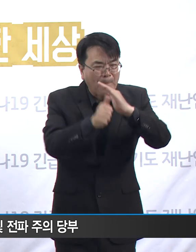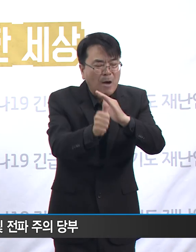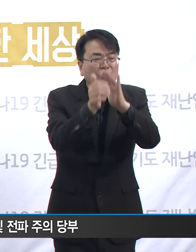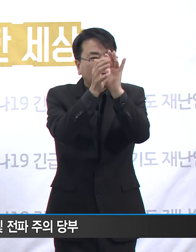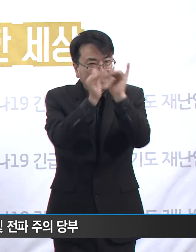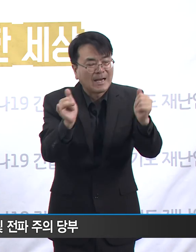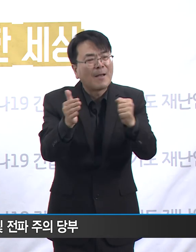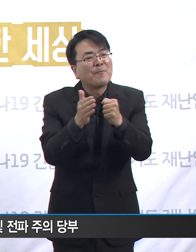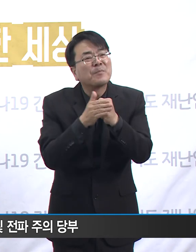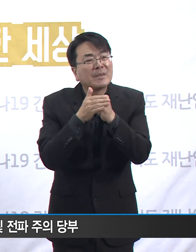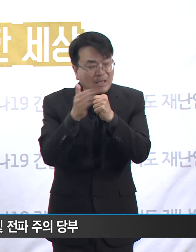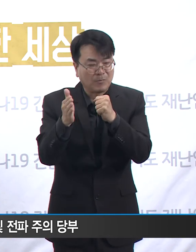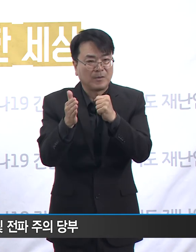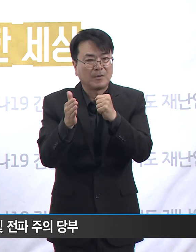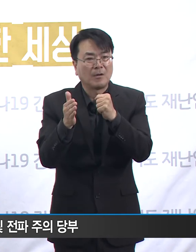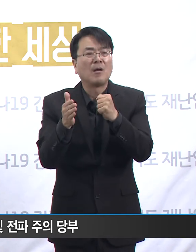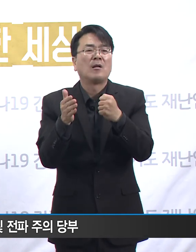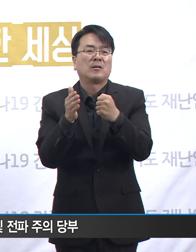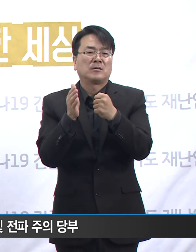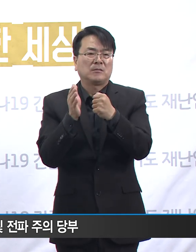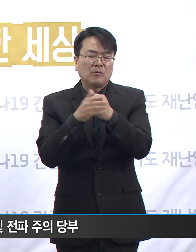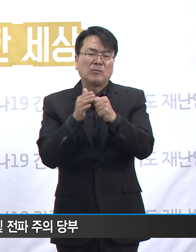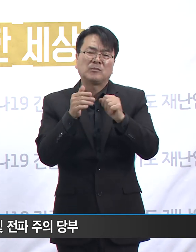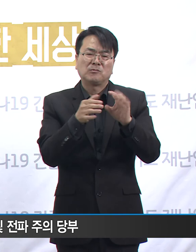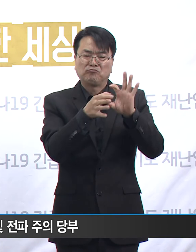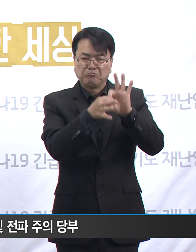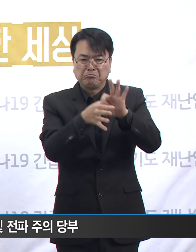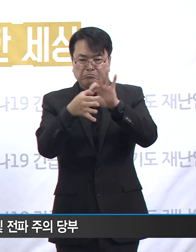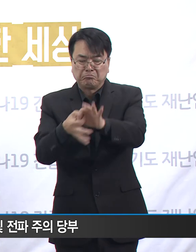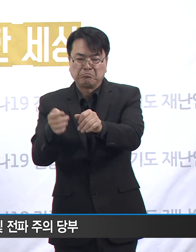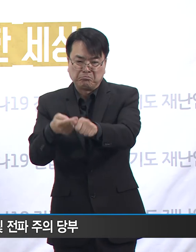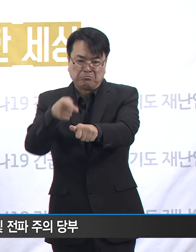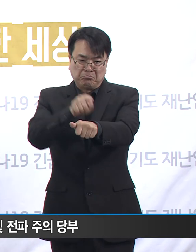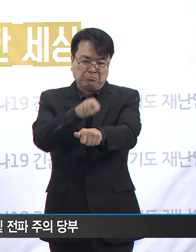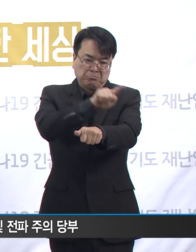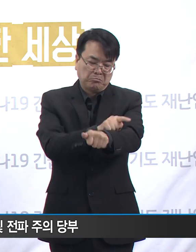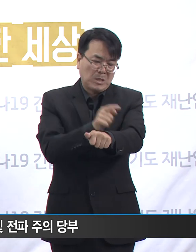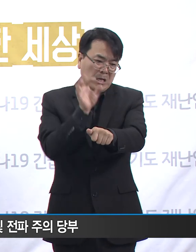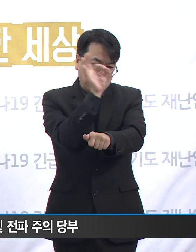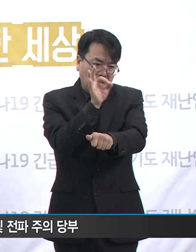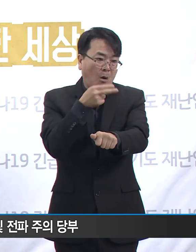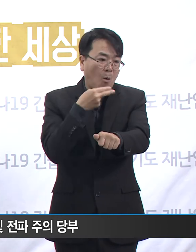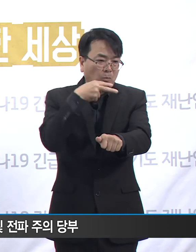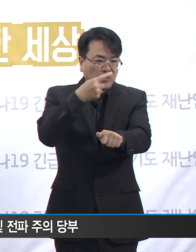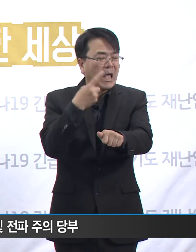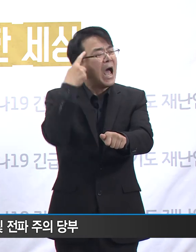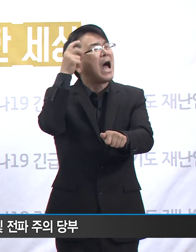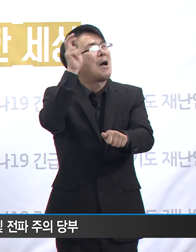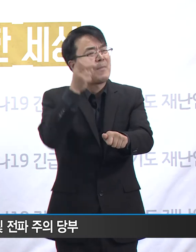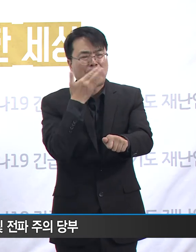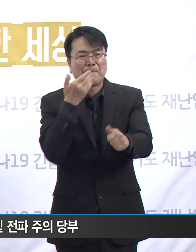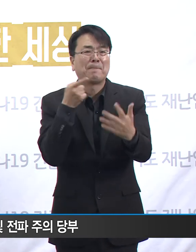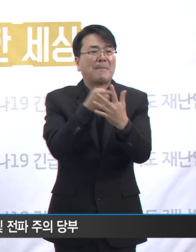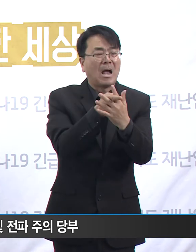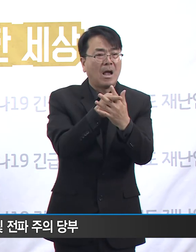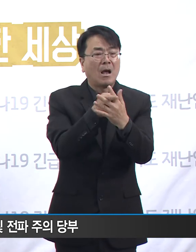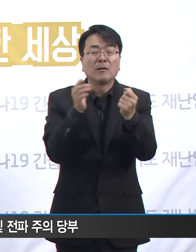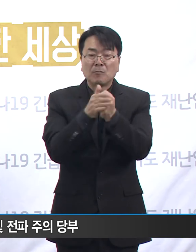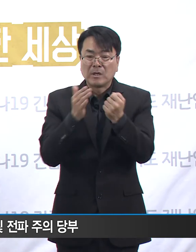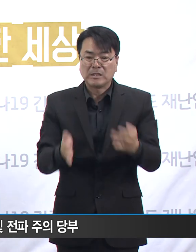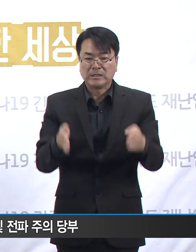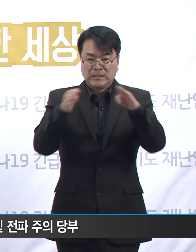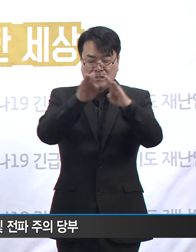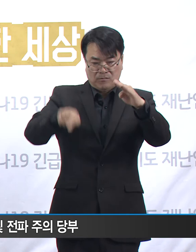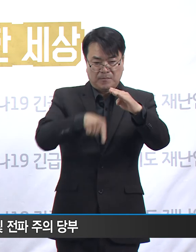역학조사 자료 없어도 쉽게 출원할 수 있는 일입니다. 왜냐하면 이런 고위험 시설들은 이번